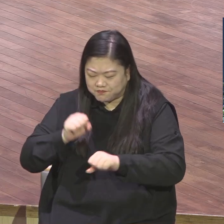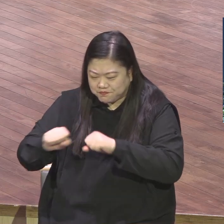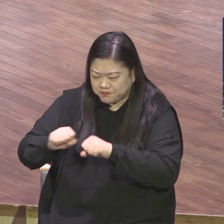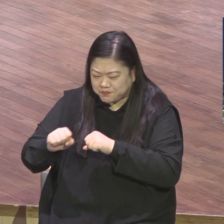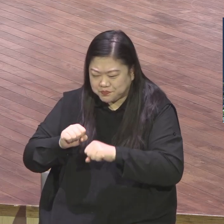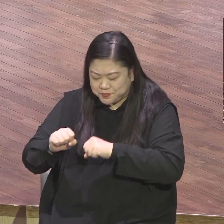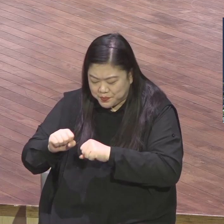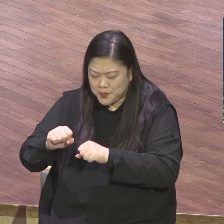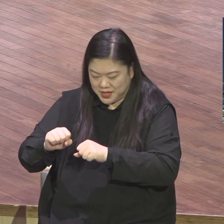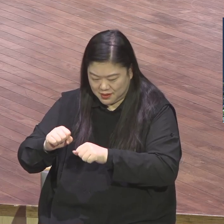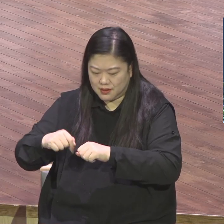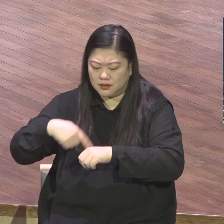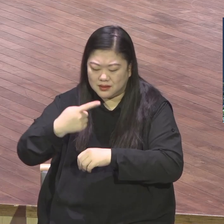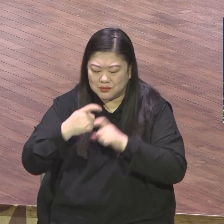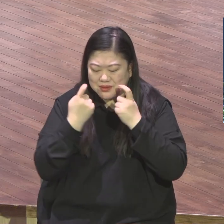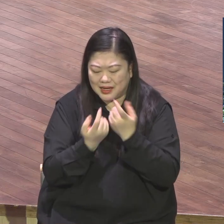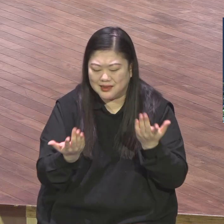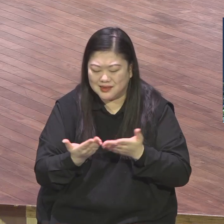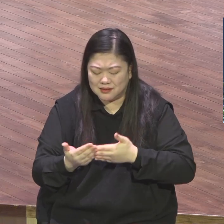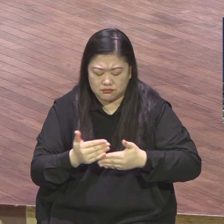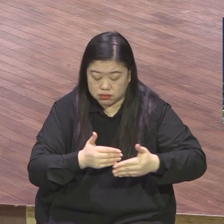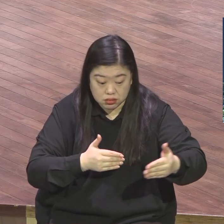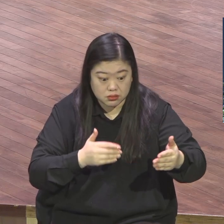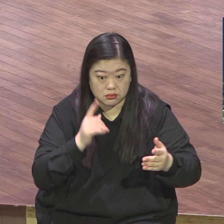것까지다. 하나님 알아서 다 채워주시더라.